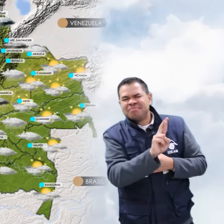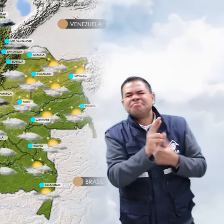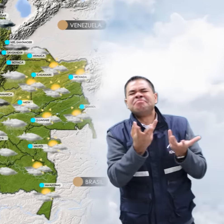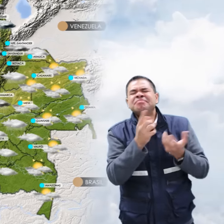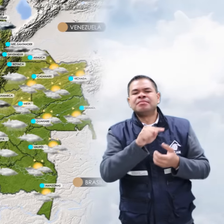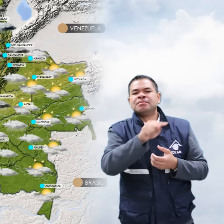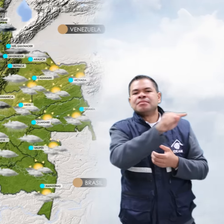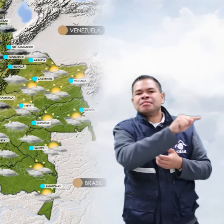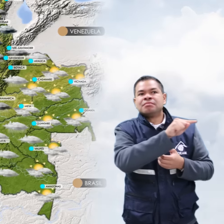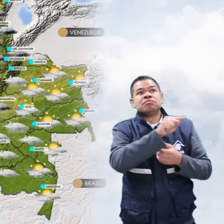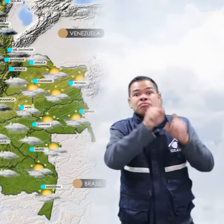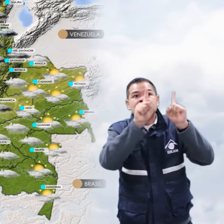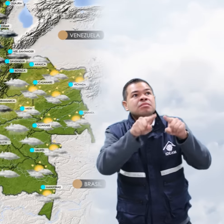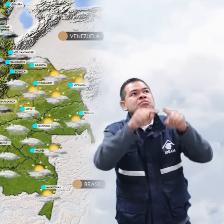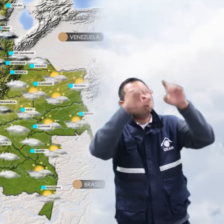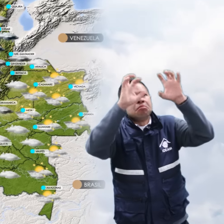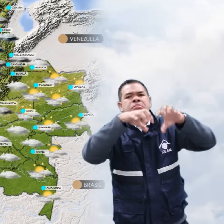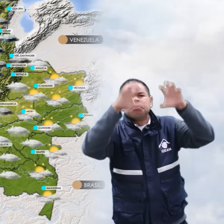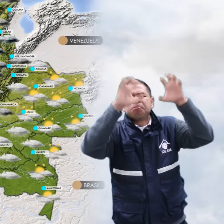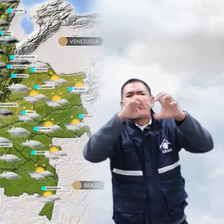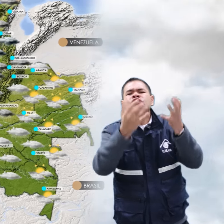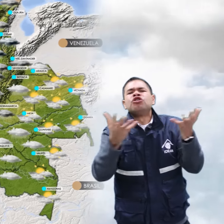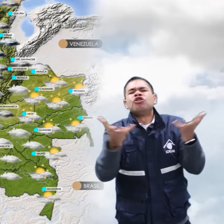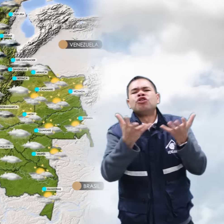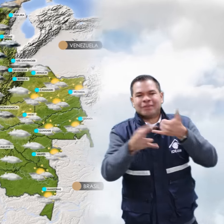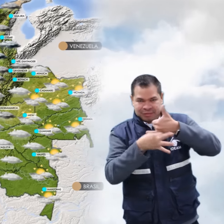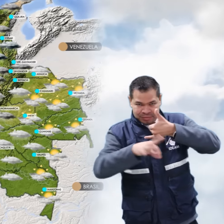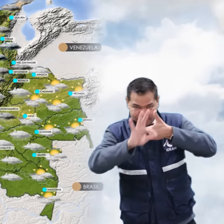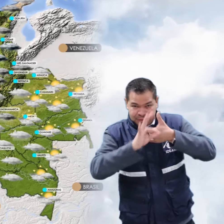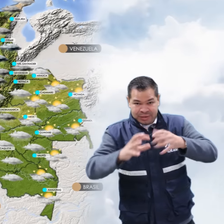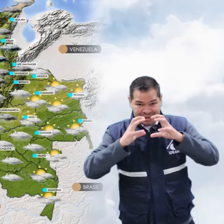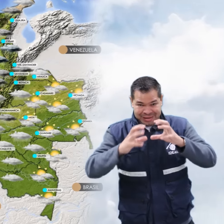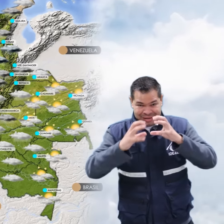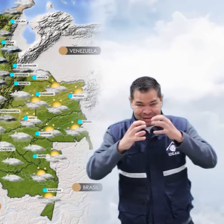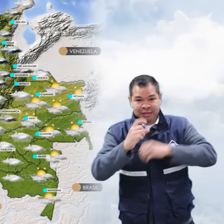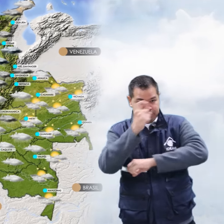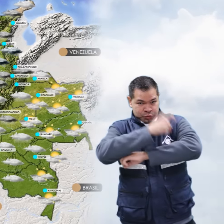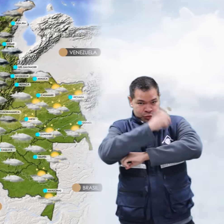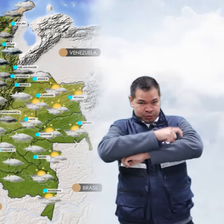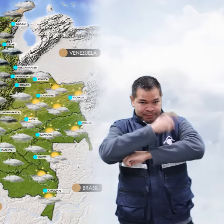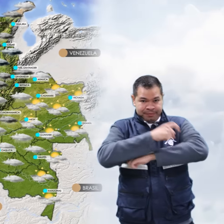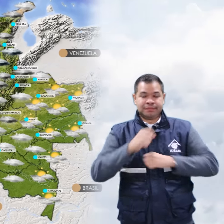la región y algunas lloviznas, particularmente hacia sectores de Guaveare, Caquetá y Putumayo.